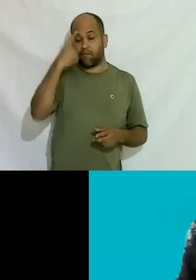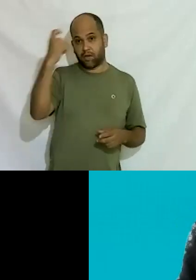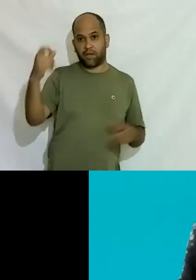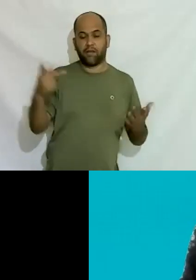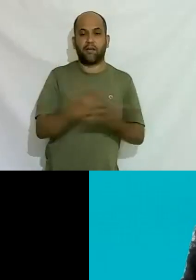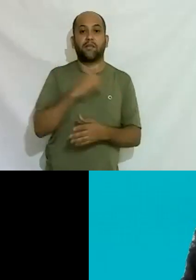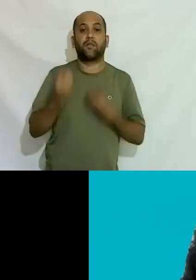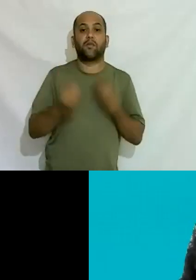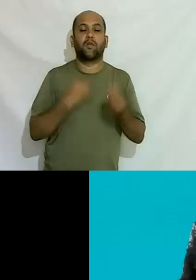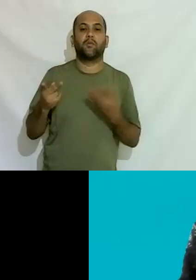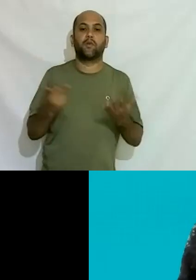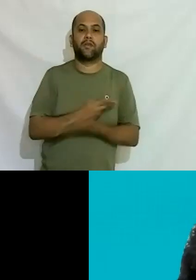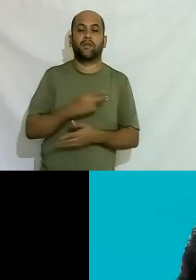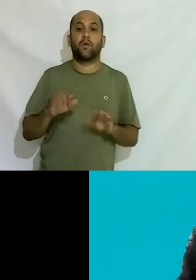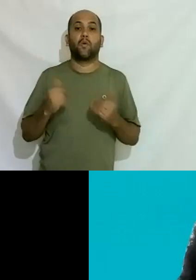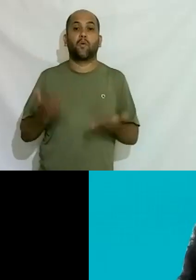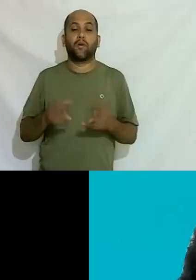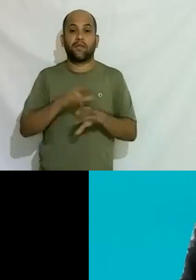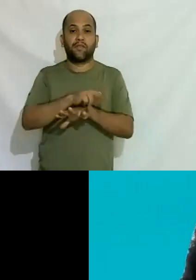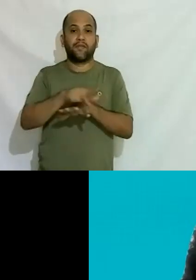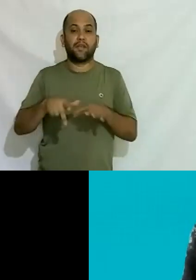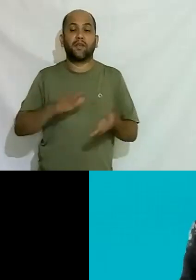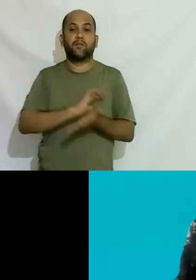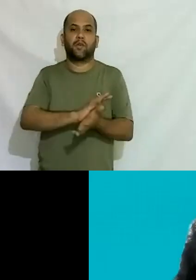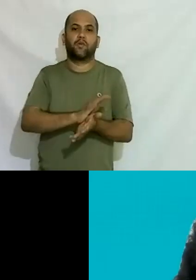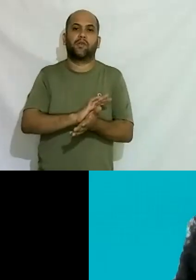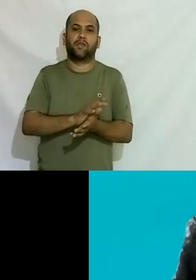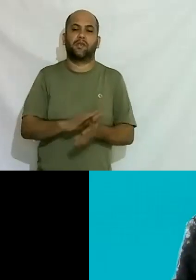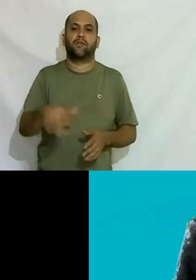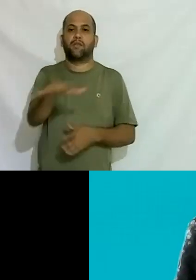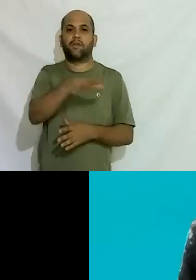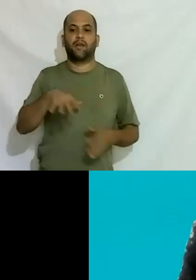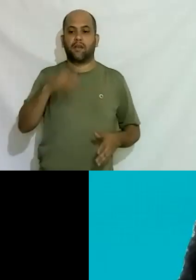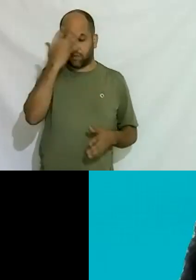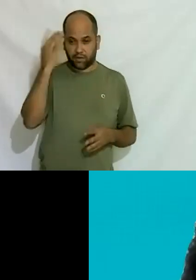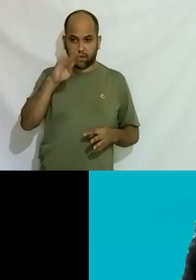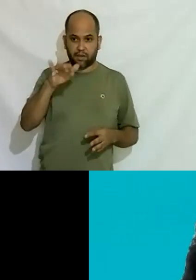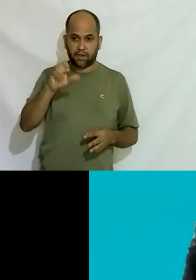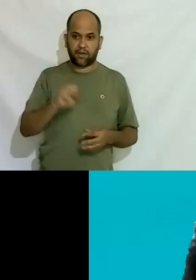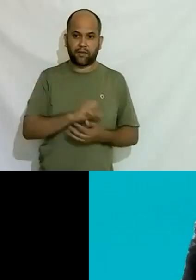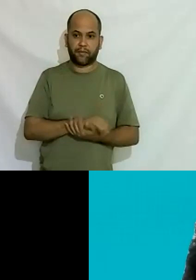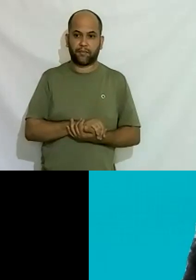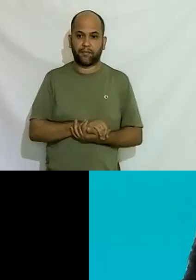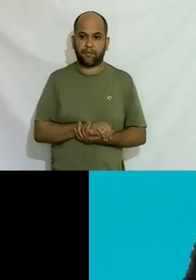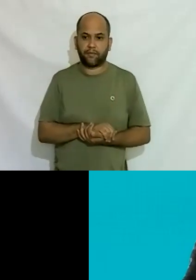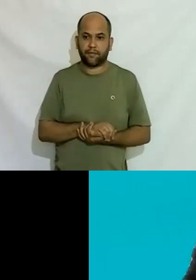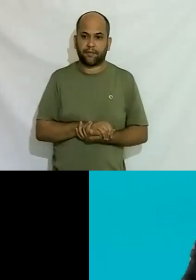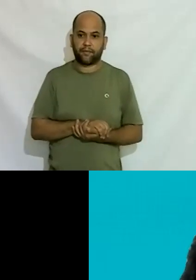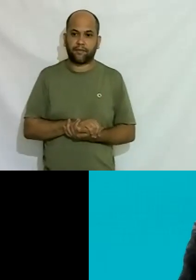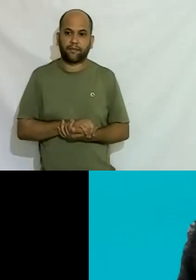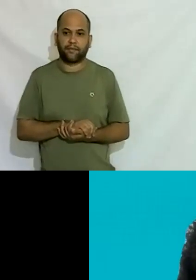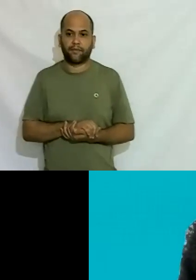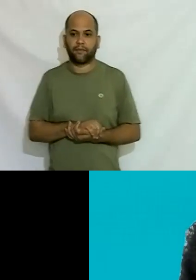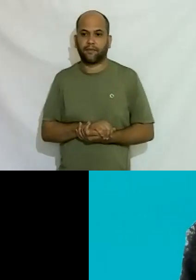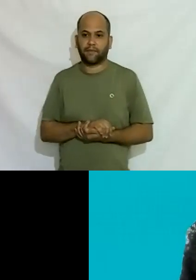gente lida com isso quais são os diferentes preconceitos para as diferentes pessoas trans é muito bom